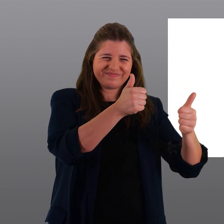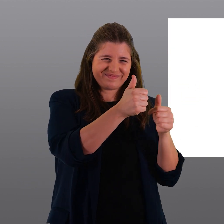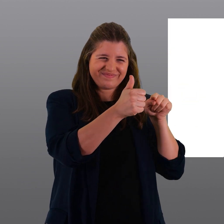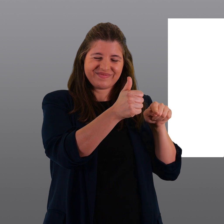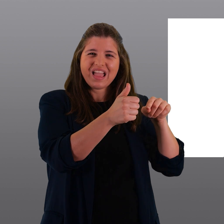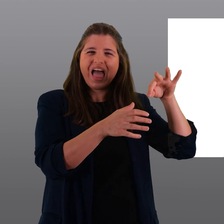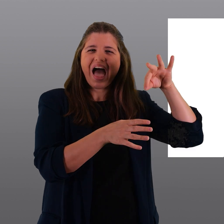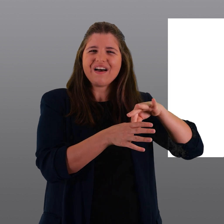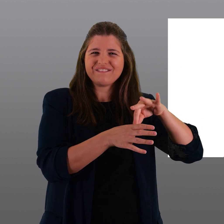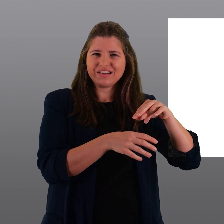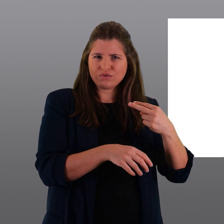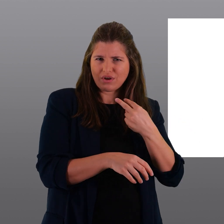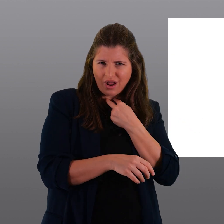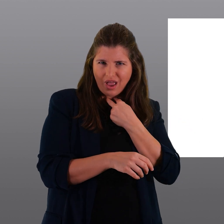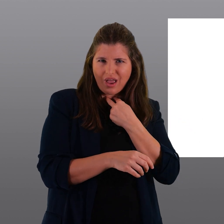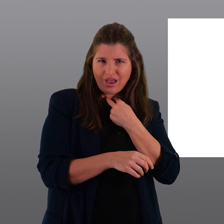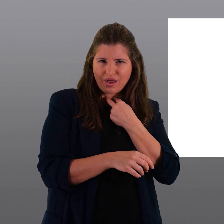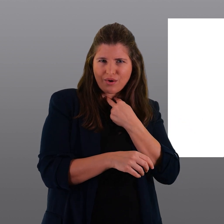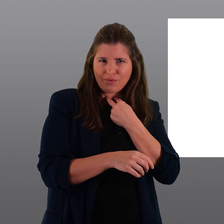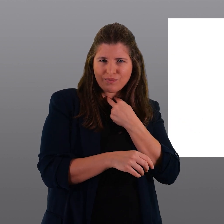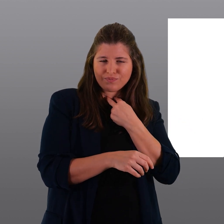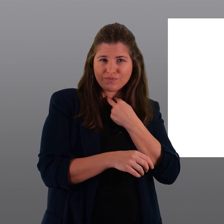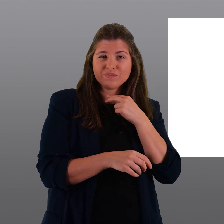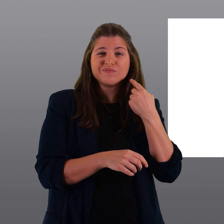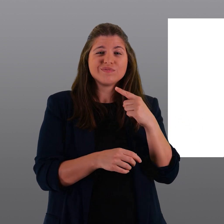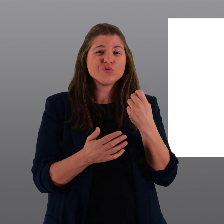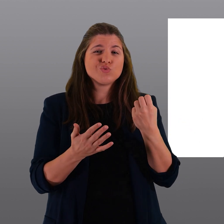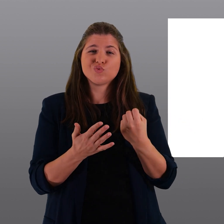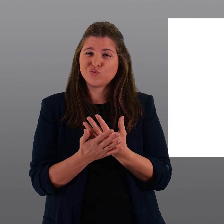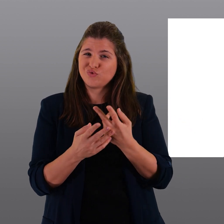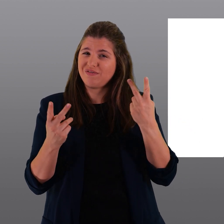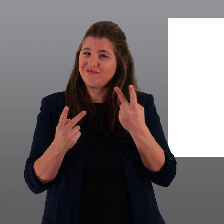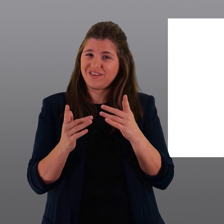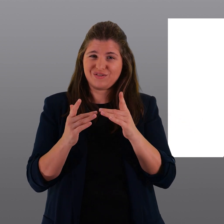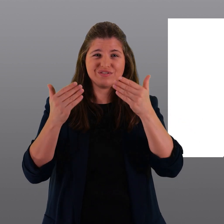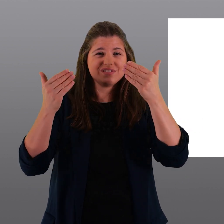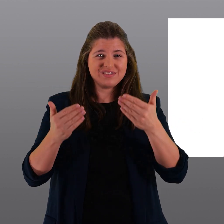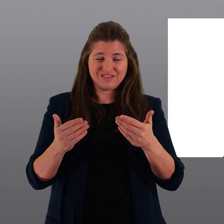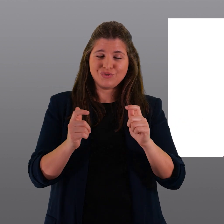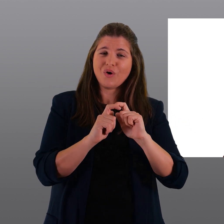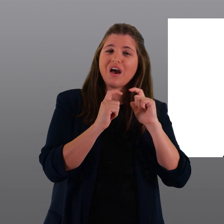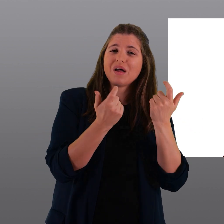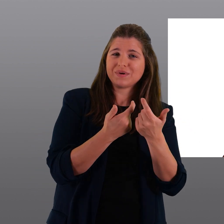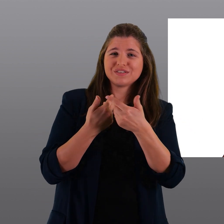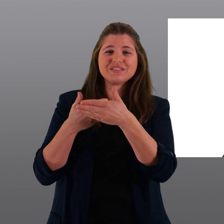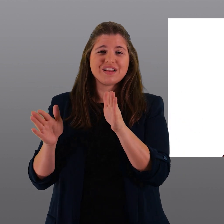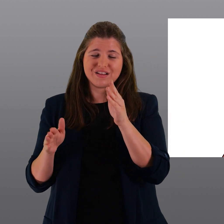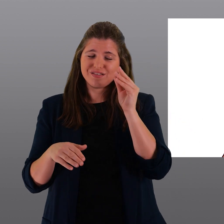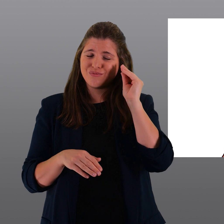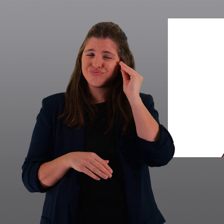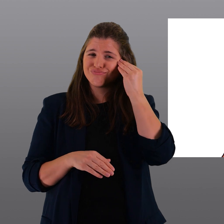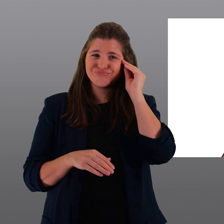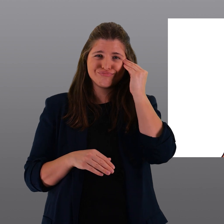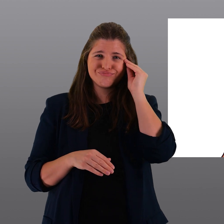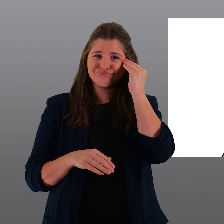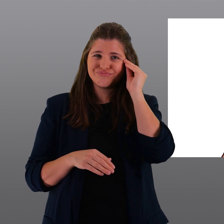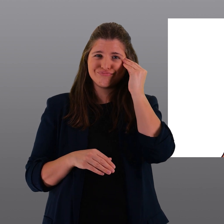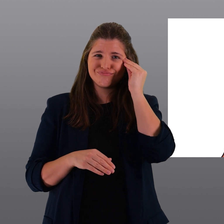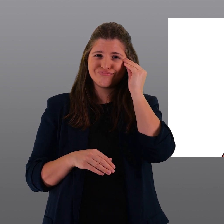locali sono subloccati a un prezzo eccessivo. Succede ad esempio quando le abitazioni o le stanze sono offerte su